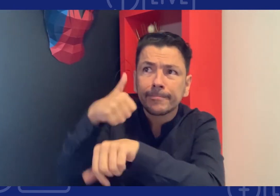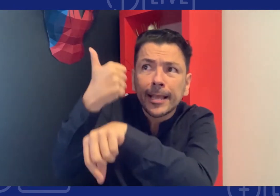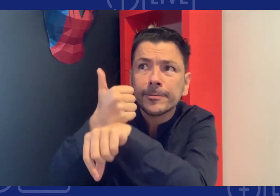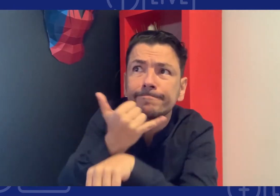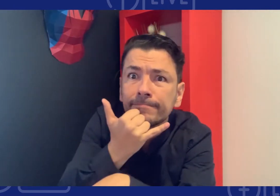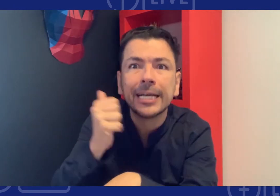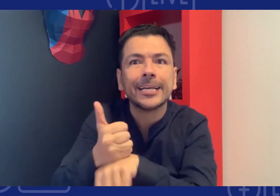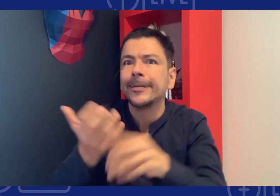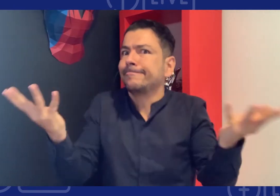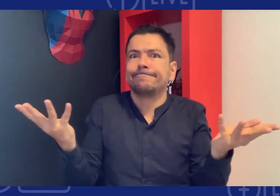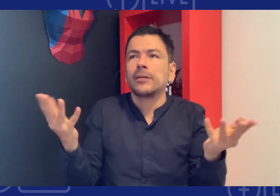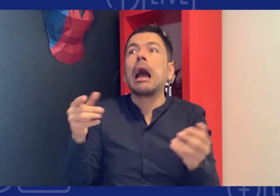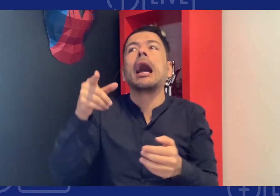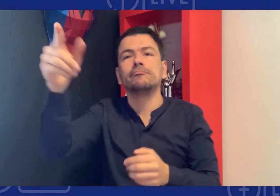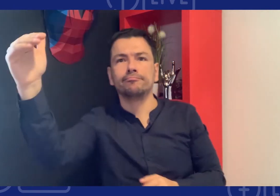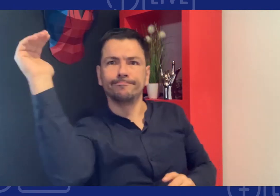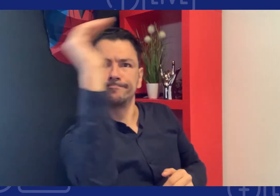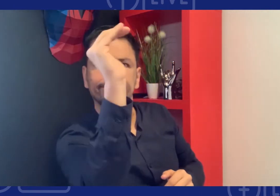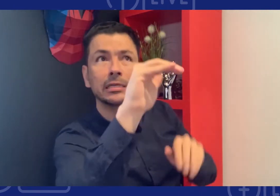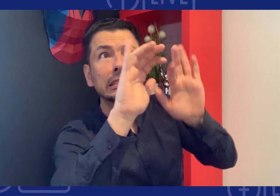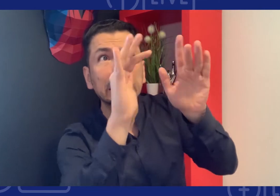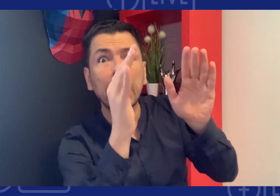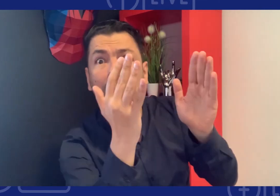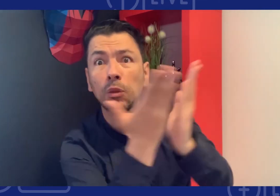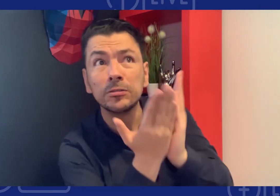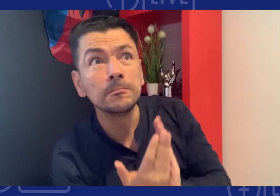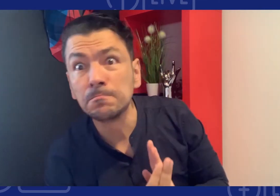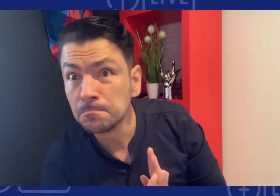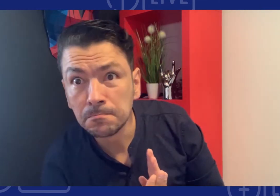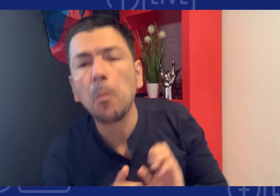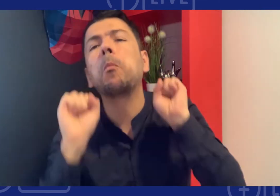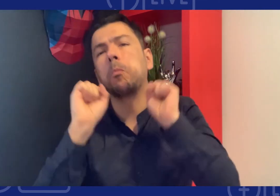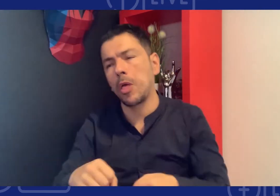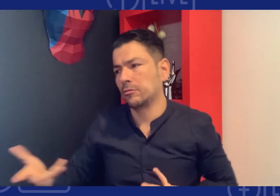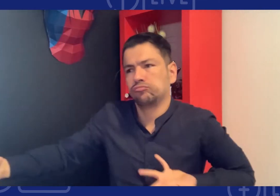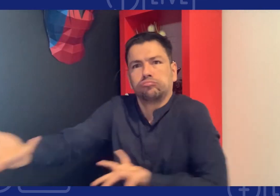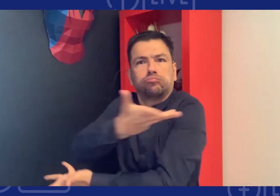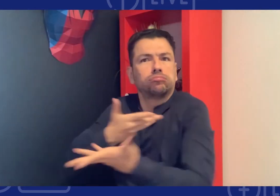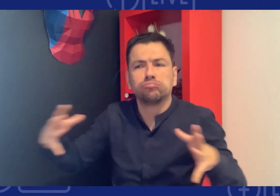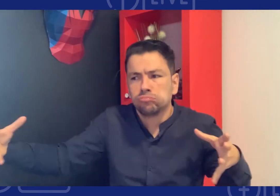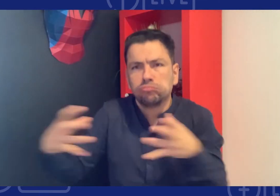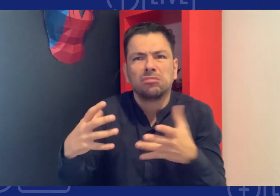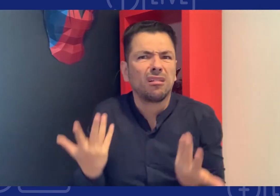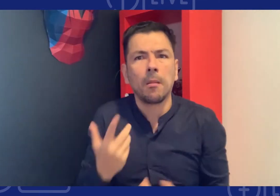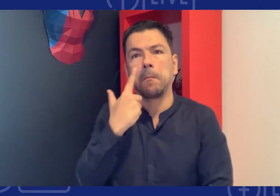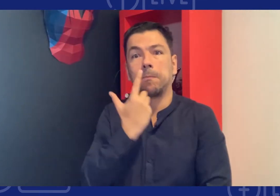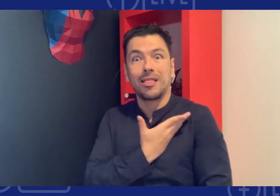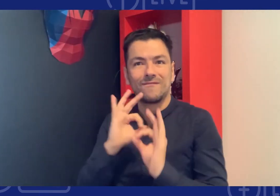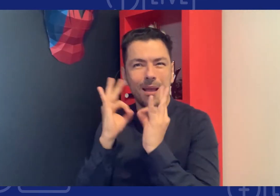instituciones sino a las secretarías de educación se pueden hacer colectivos entre los estudiantes